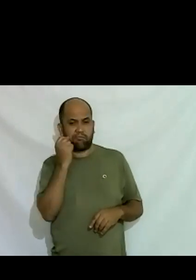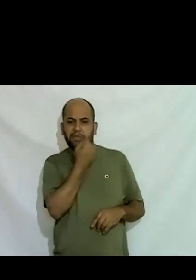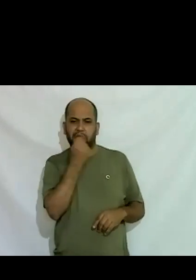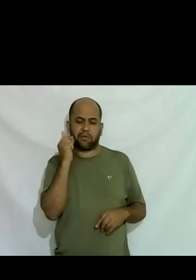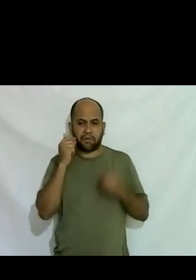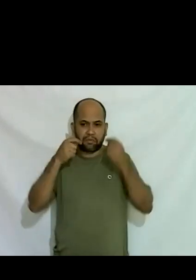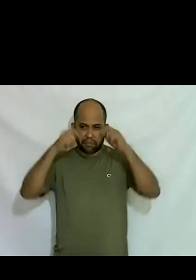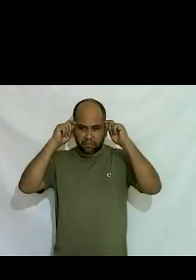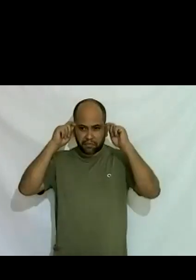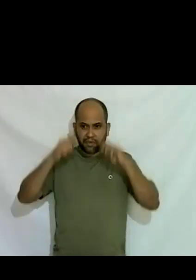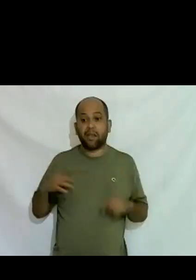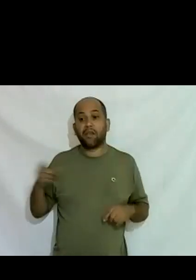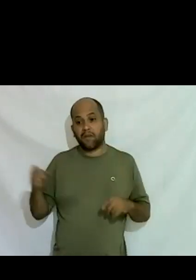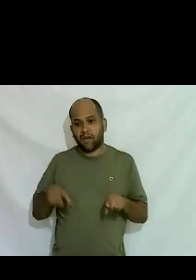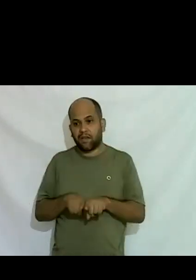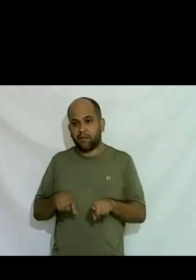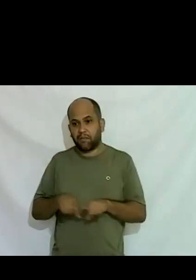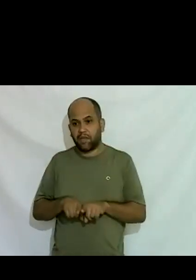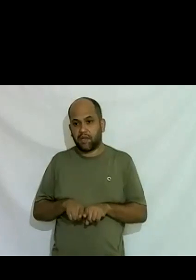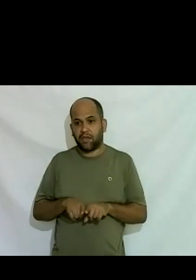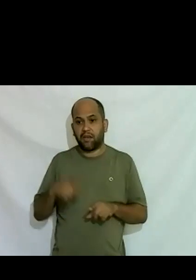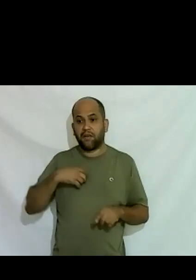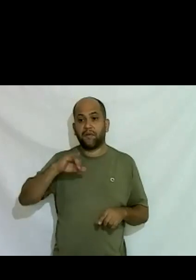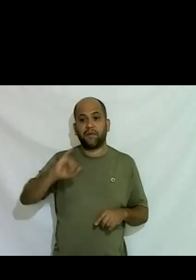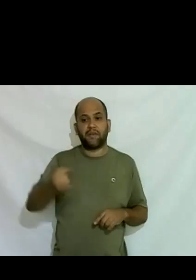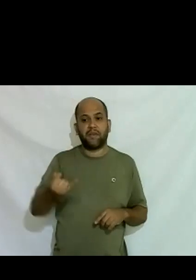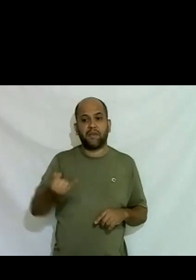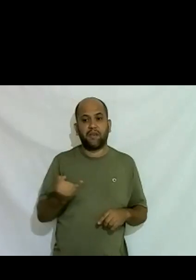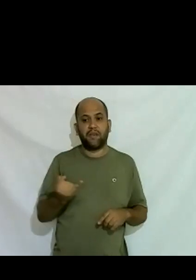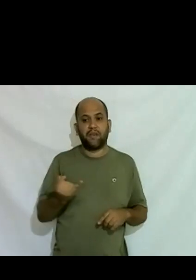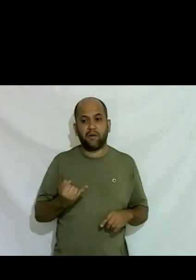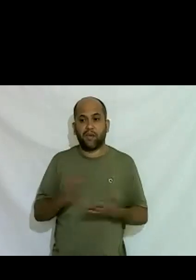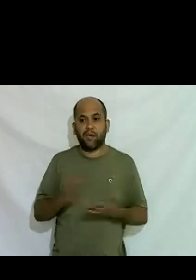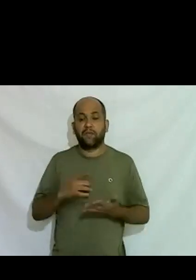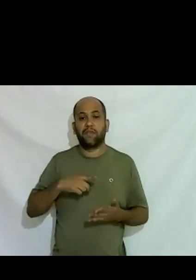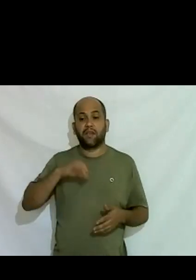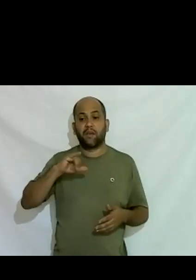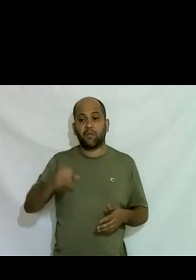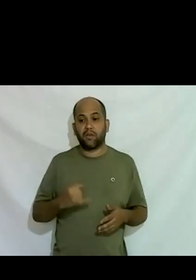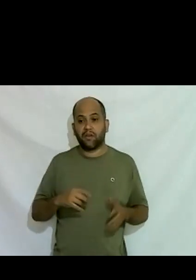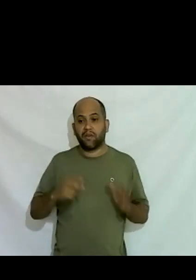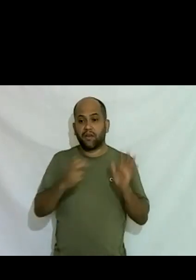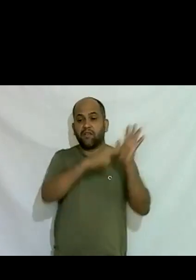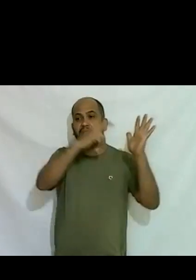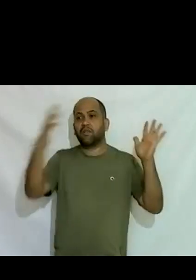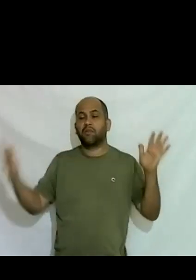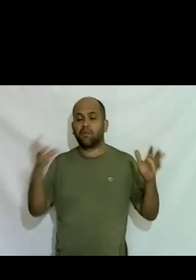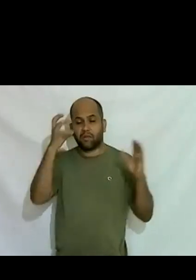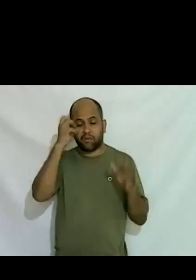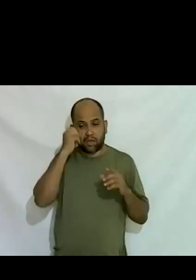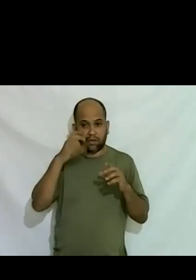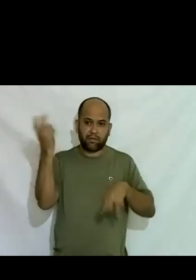me imitava quando eu tinha oportunidade algumas vezes aconteceu de eu ter oportunidade de ficar o dia inteiro trancada no meu quarto